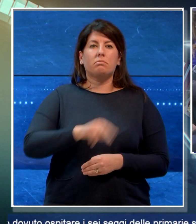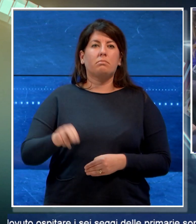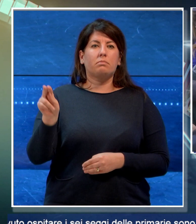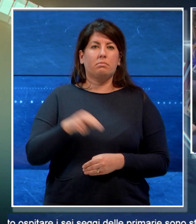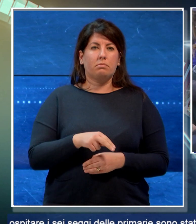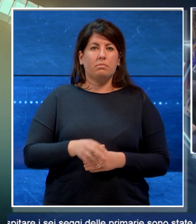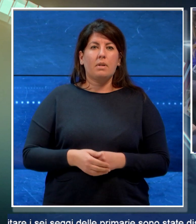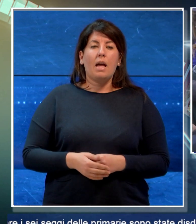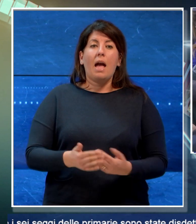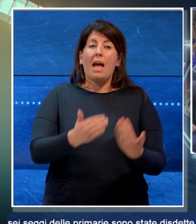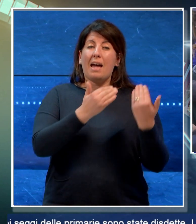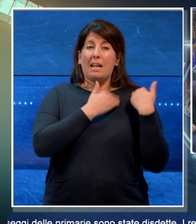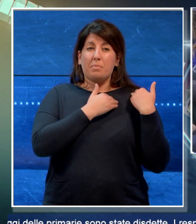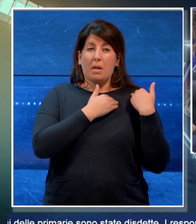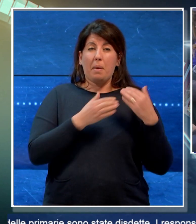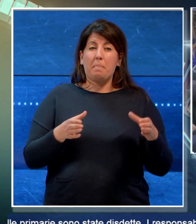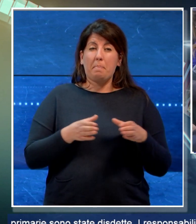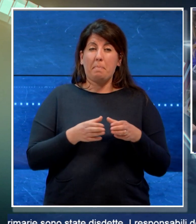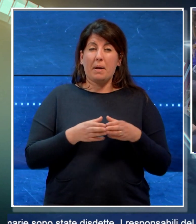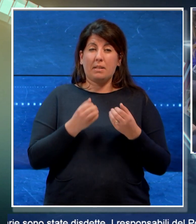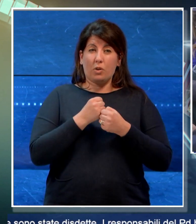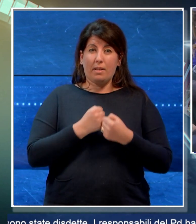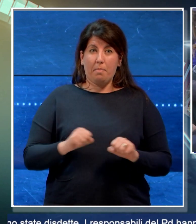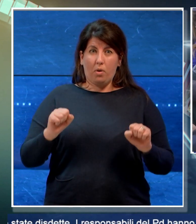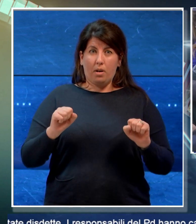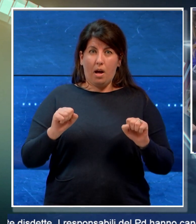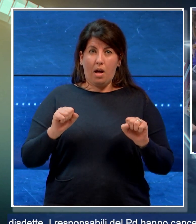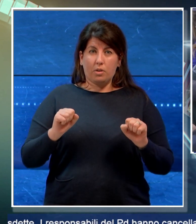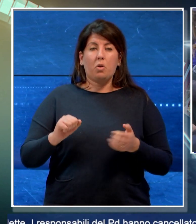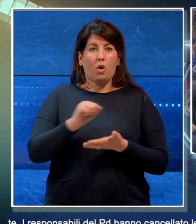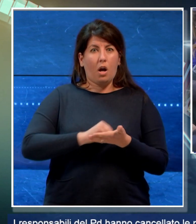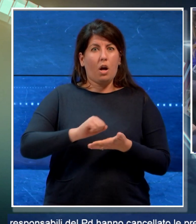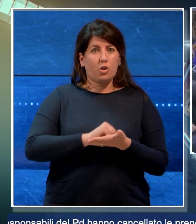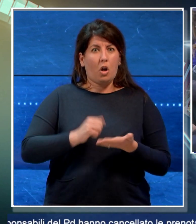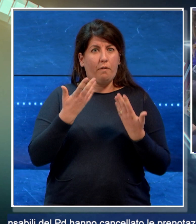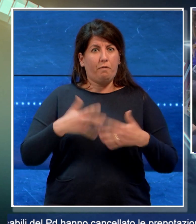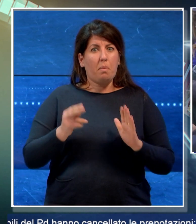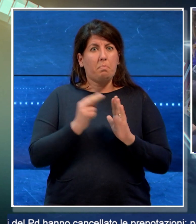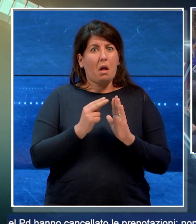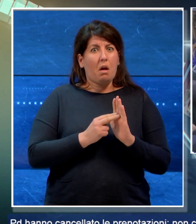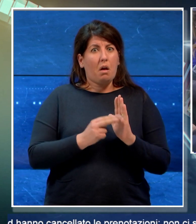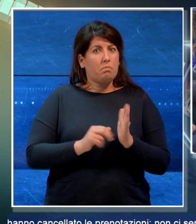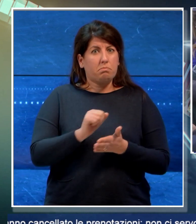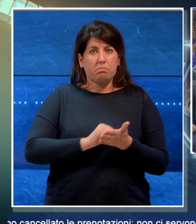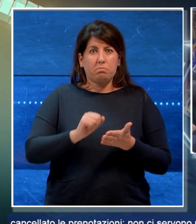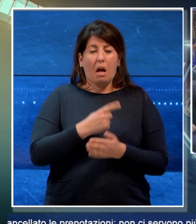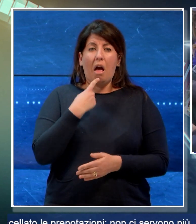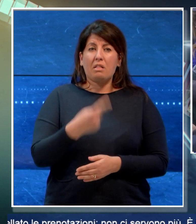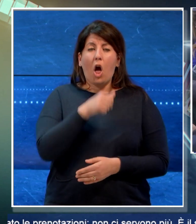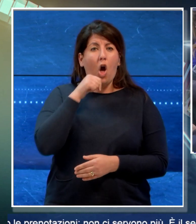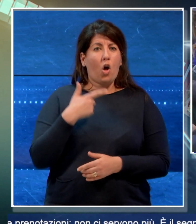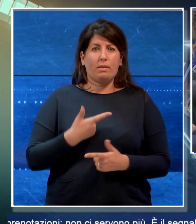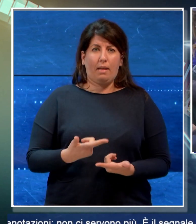I responsabili del Partito Democratico hanno cancellato le prenotazioni. Non ci servono più.